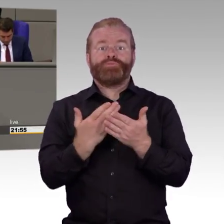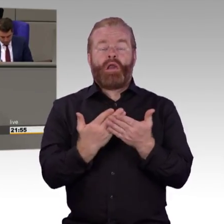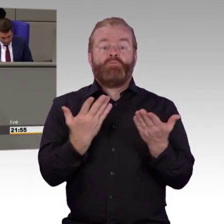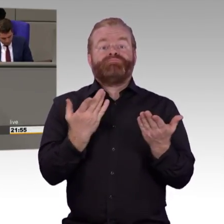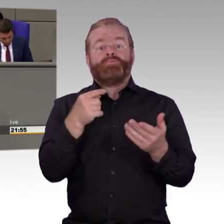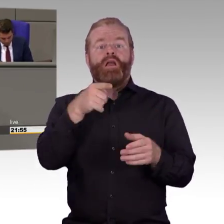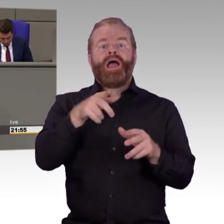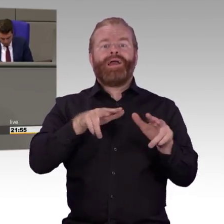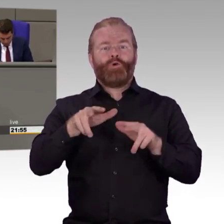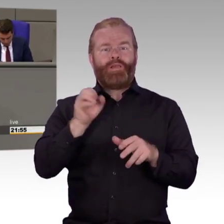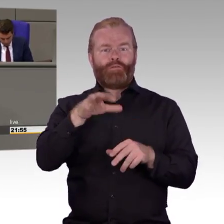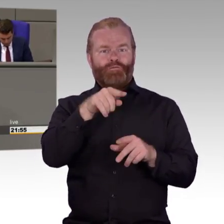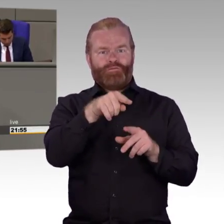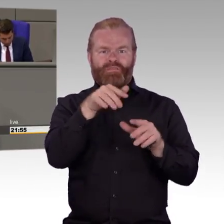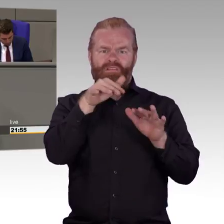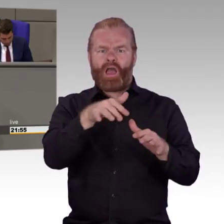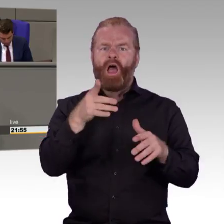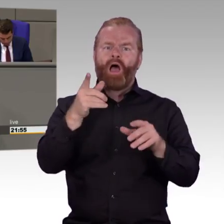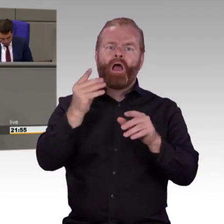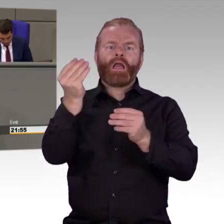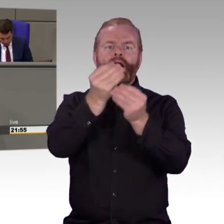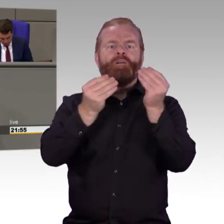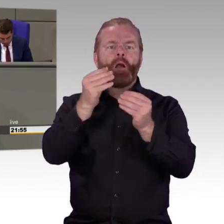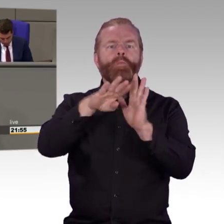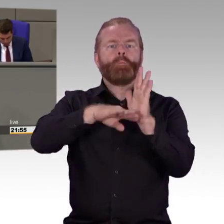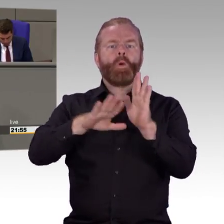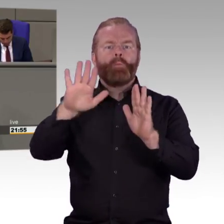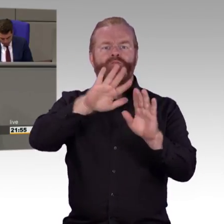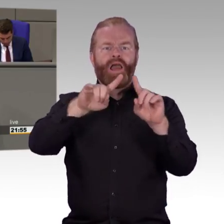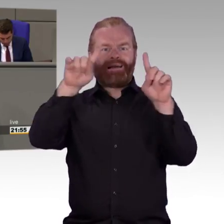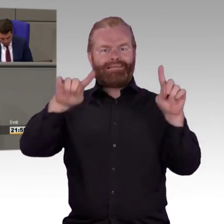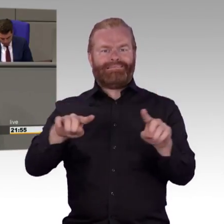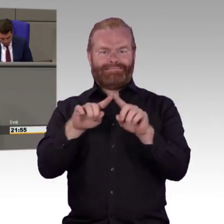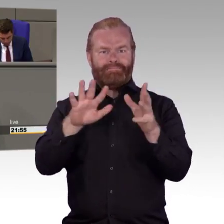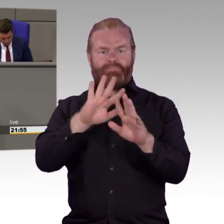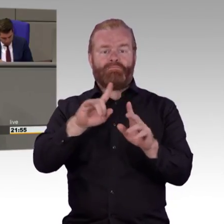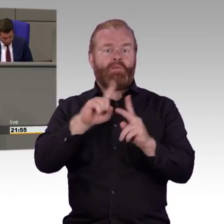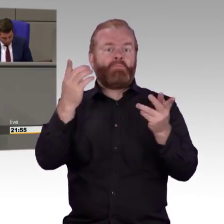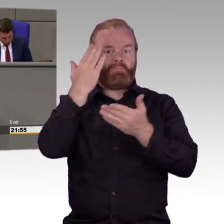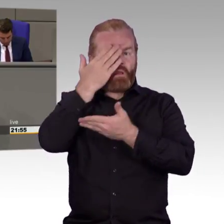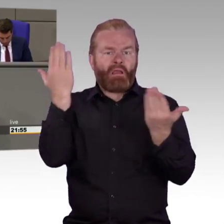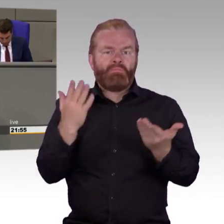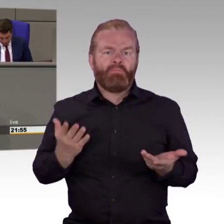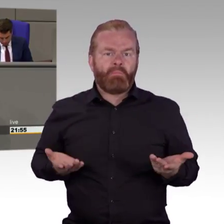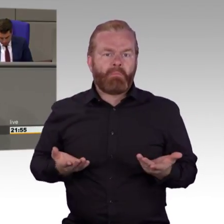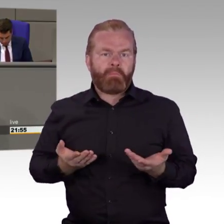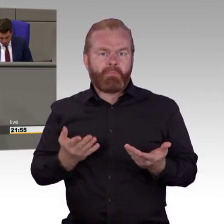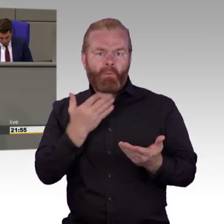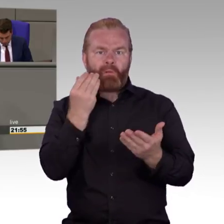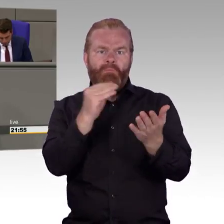nicht zustimmungspflichtig. Und deswegen gab es nach der Anhörung auch gemeinschaftliche Änderungsanträge. Und in der Sache sind auch die sechs Änderungsanträge, die die Freien Demokraten